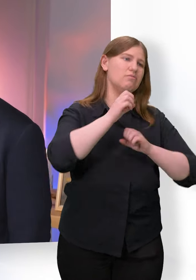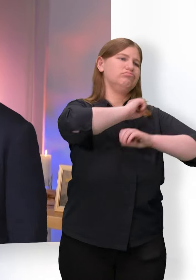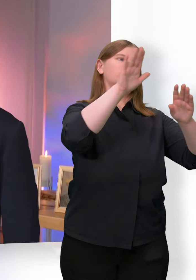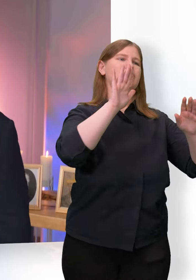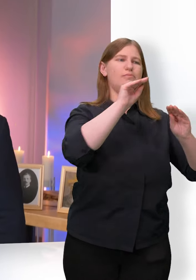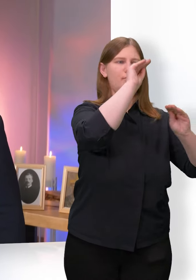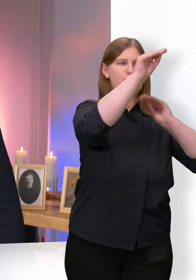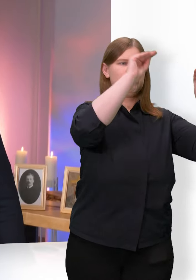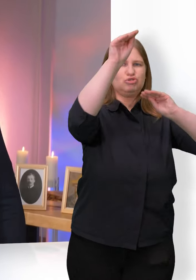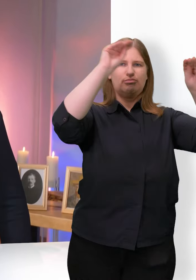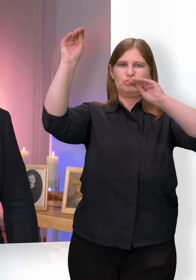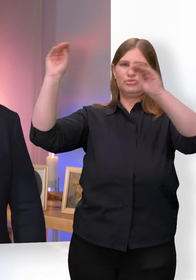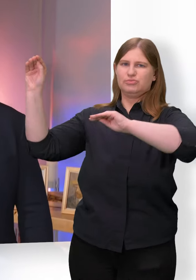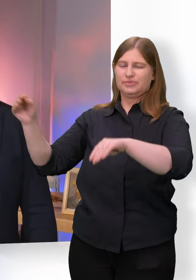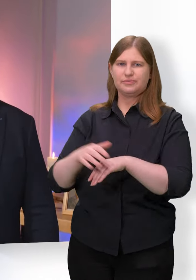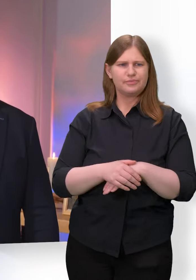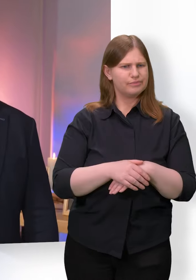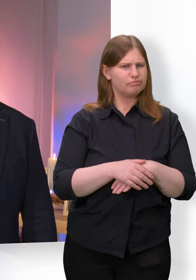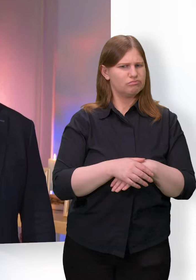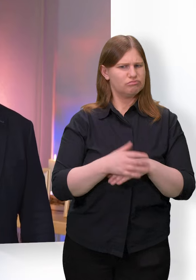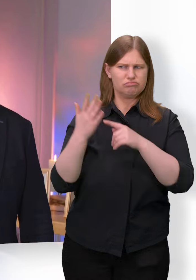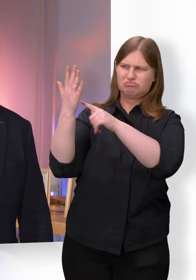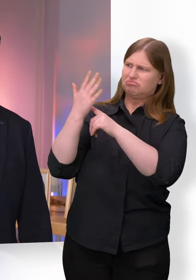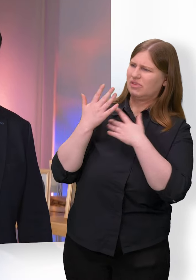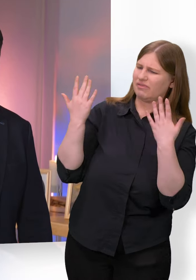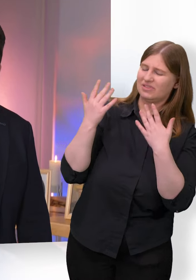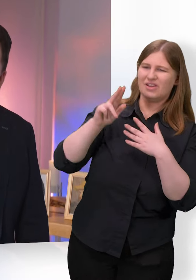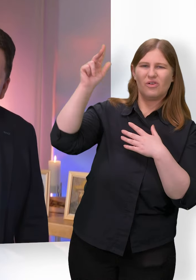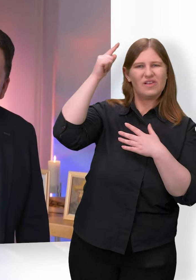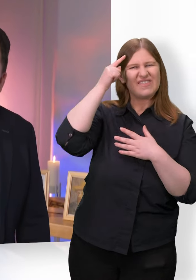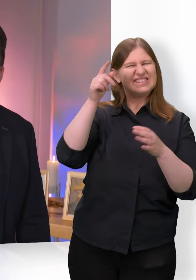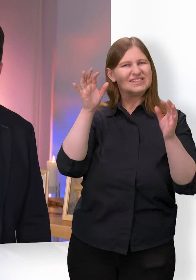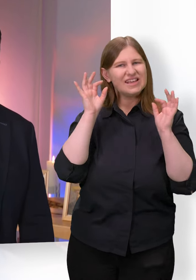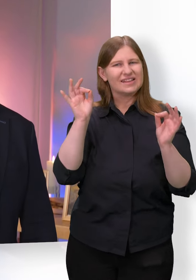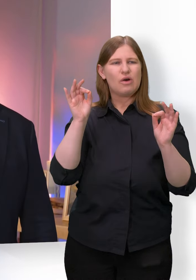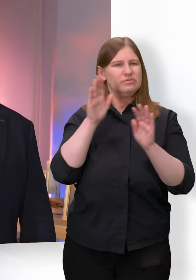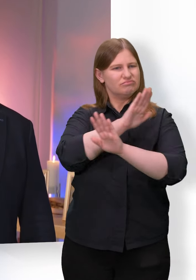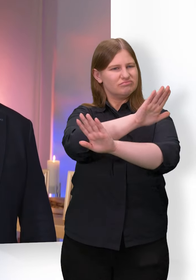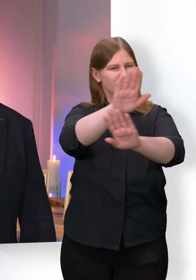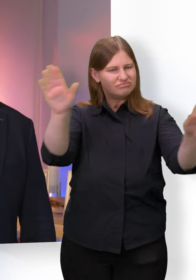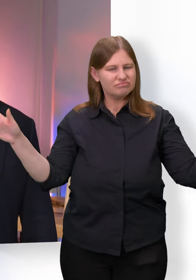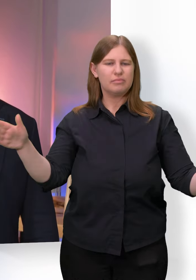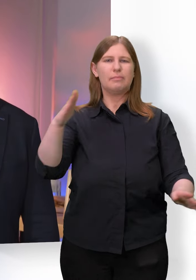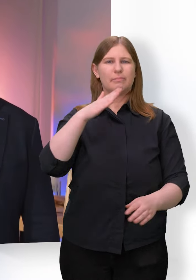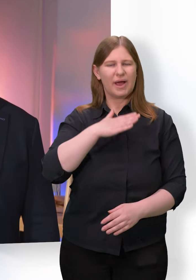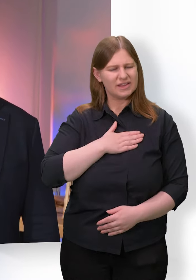Was sagt uns das? Gott weiß um ihre und um meine Potenziale.